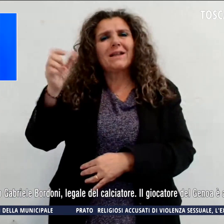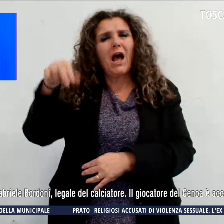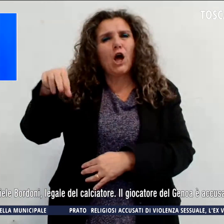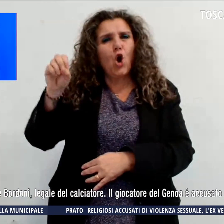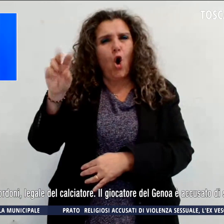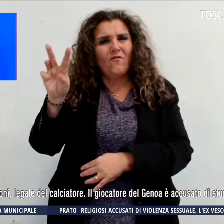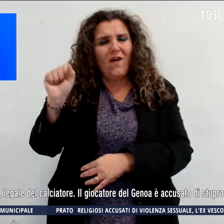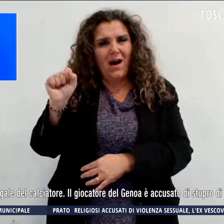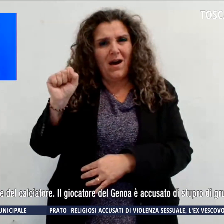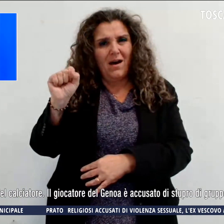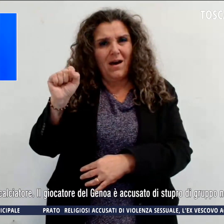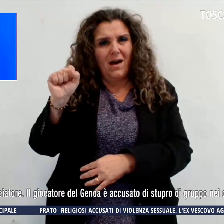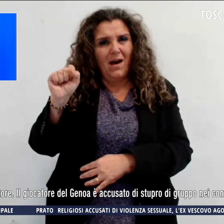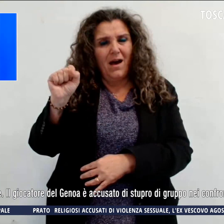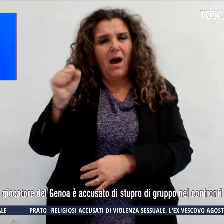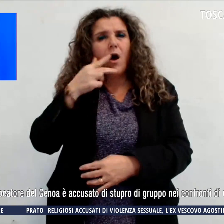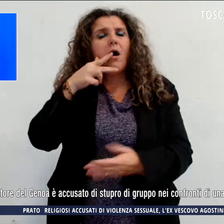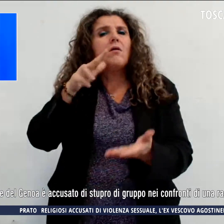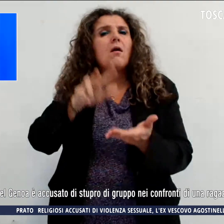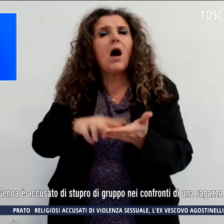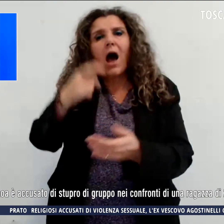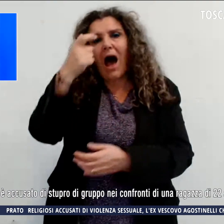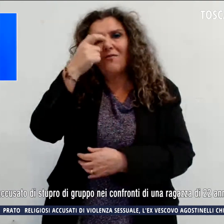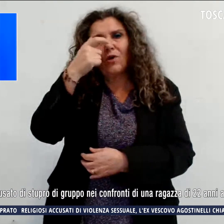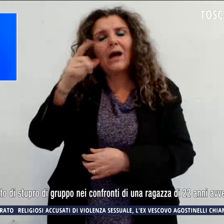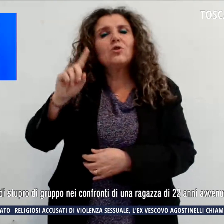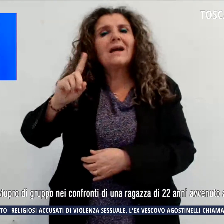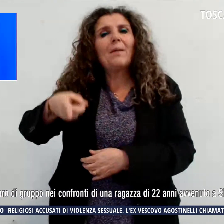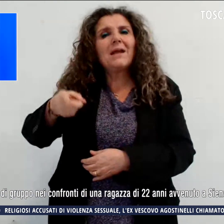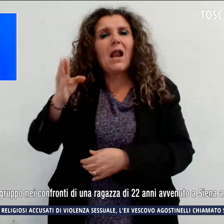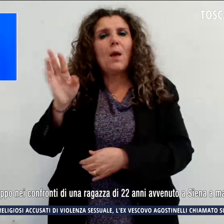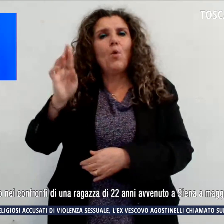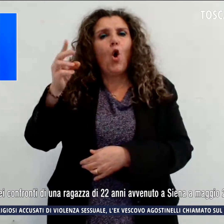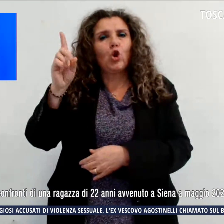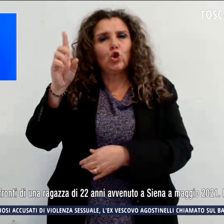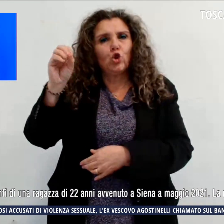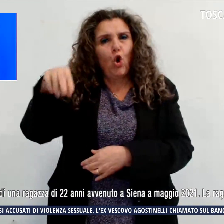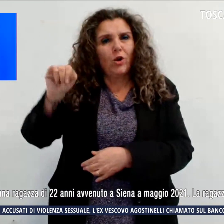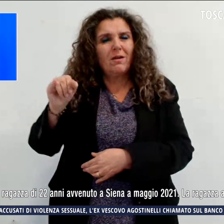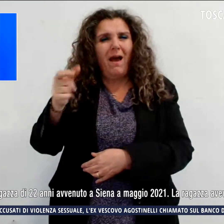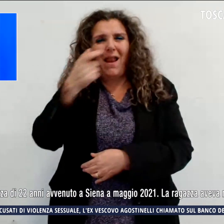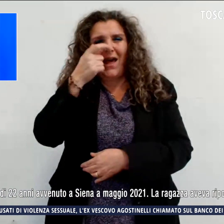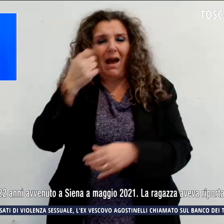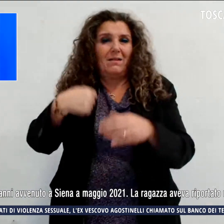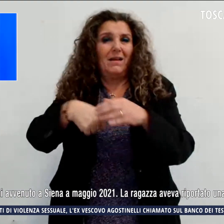Lo conferma l'avvocato Gabriele Bordoni, legale del calciatore.